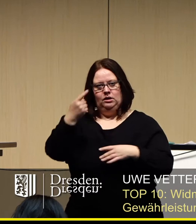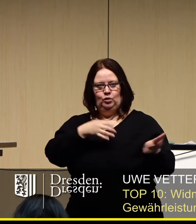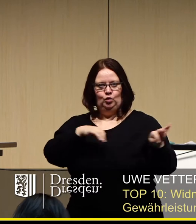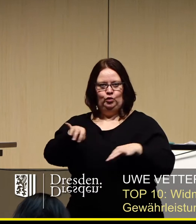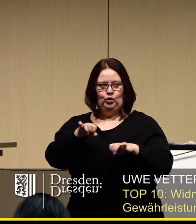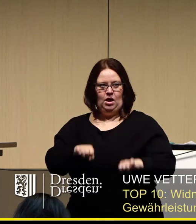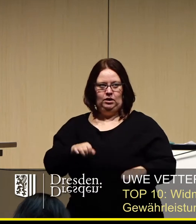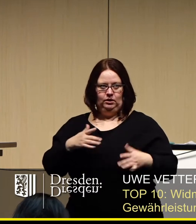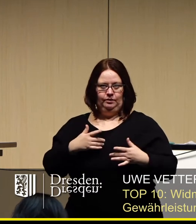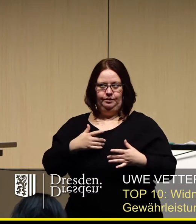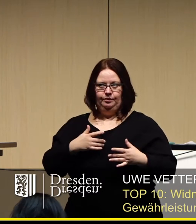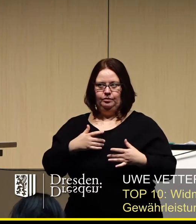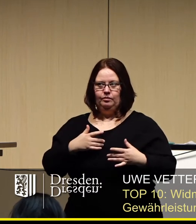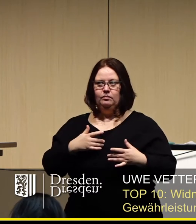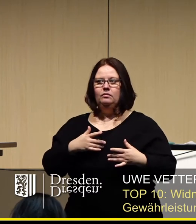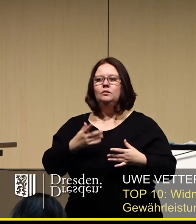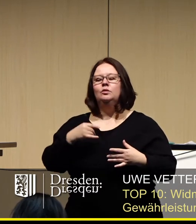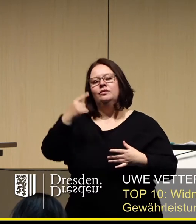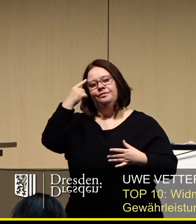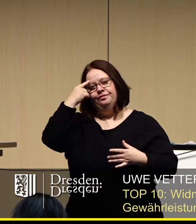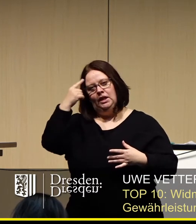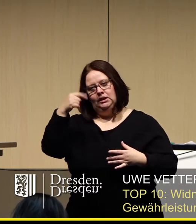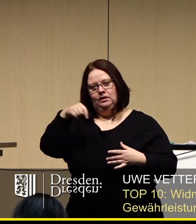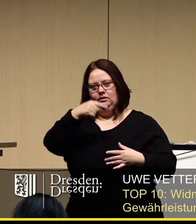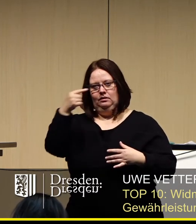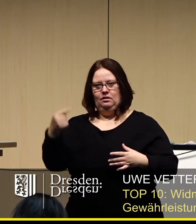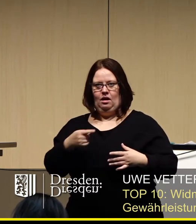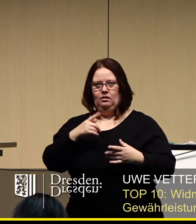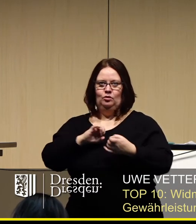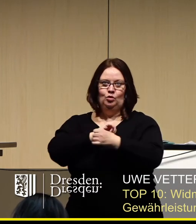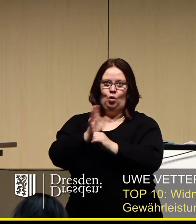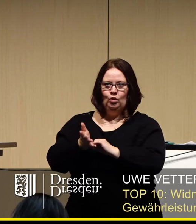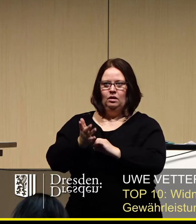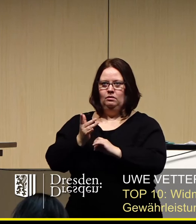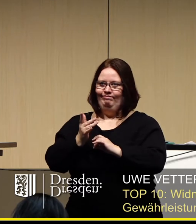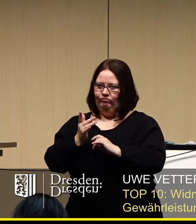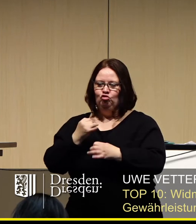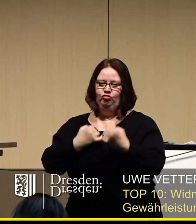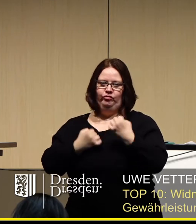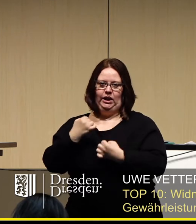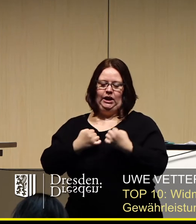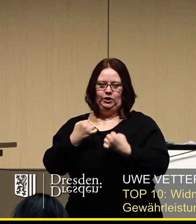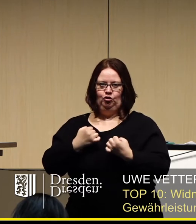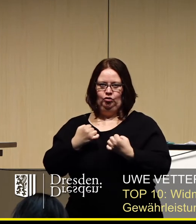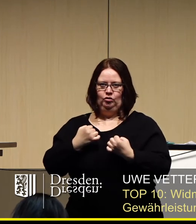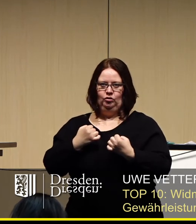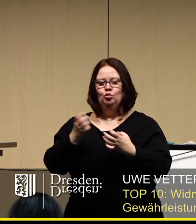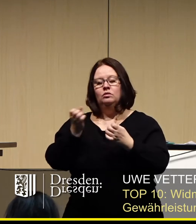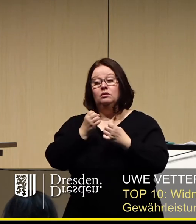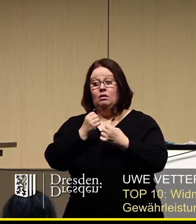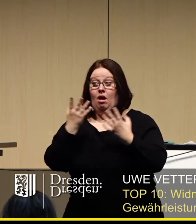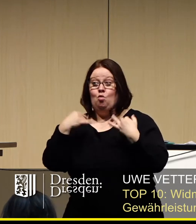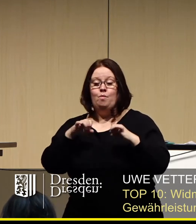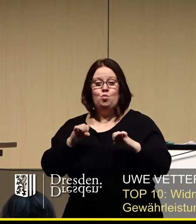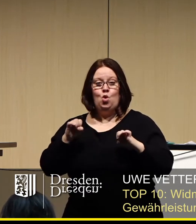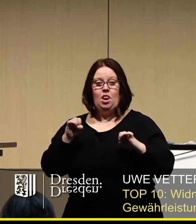stattfinden können, wohl wissend, dass dieses Jahr durch Corona alles anders ist und es durchaus auch sein